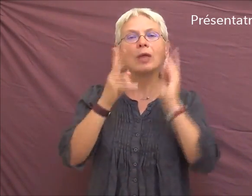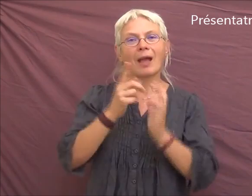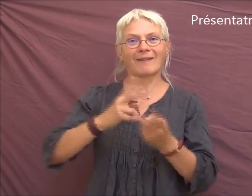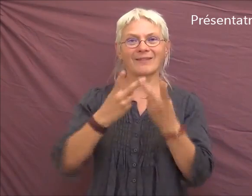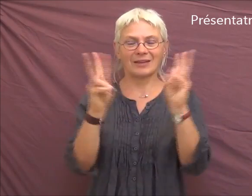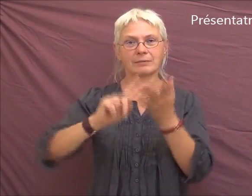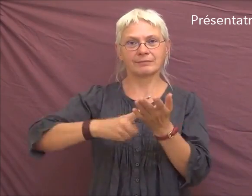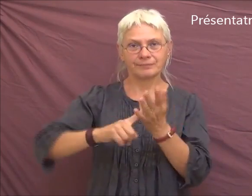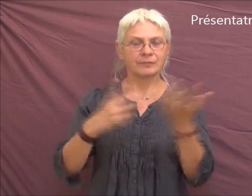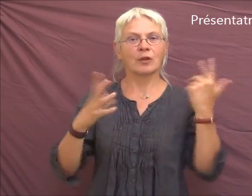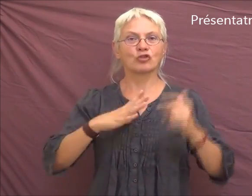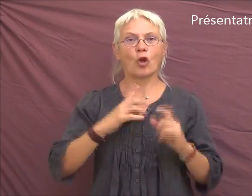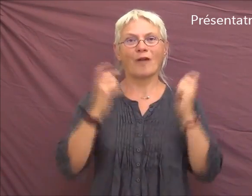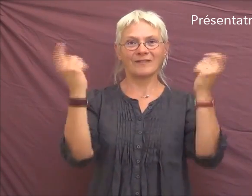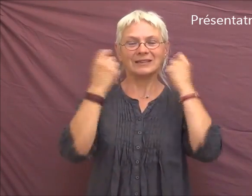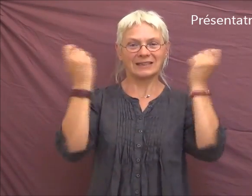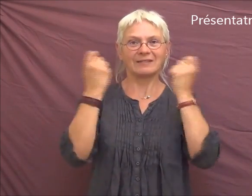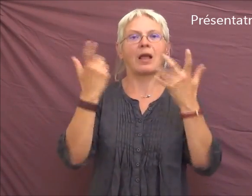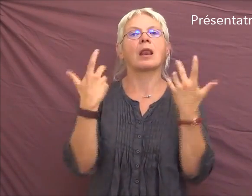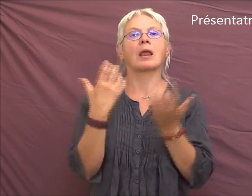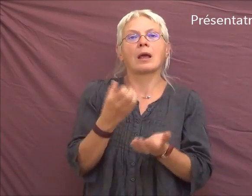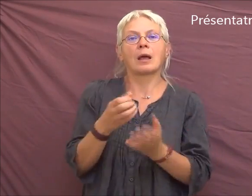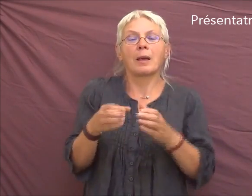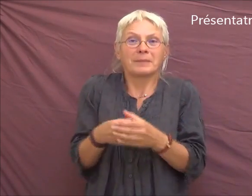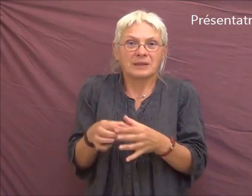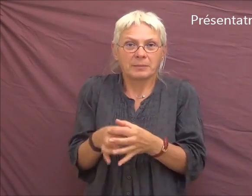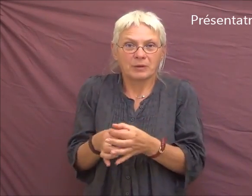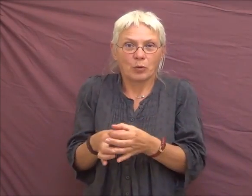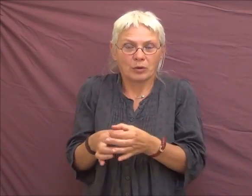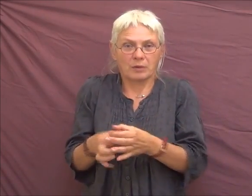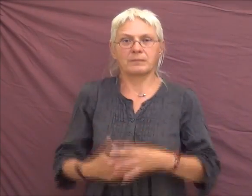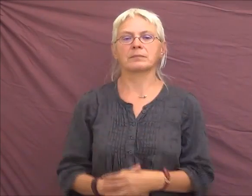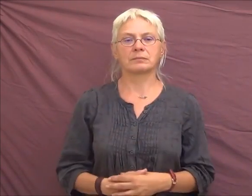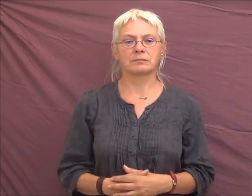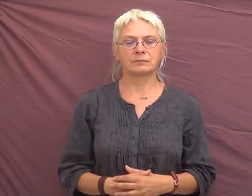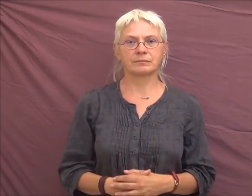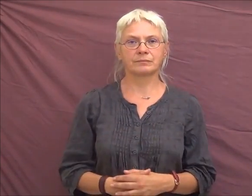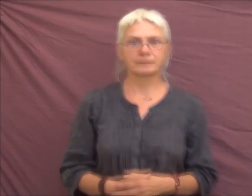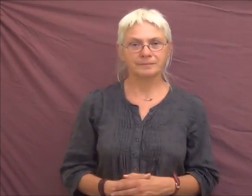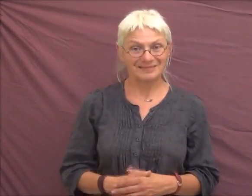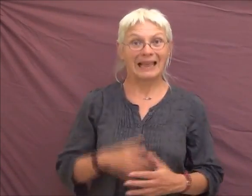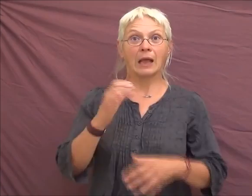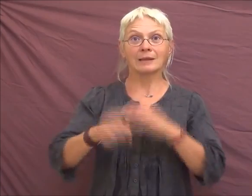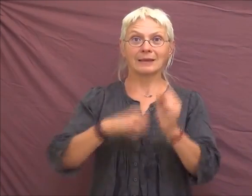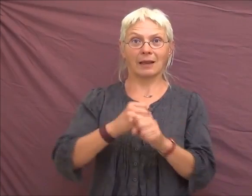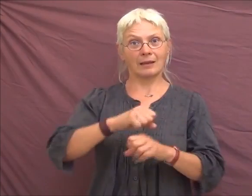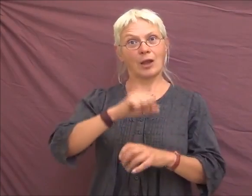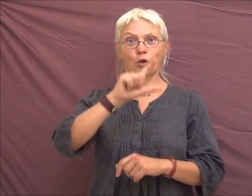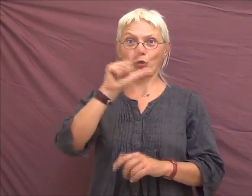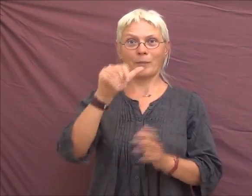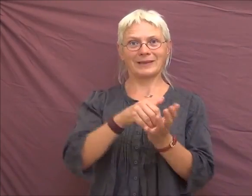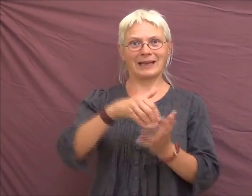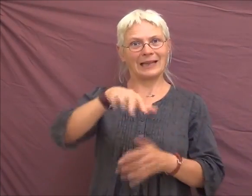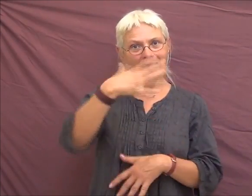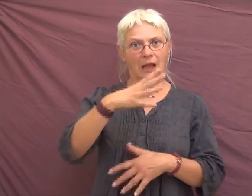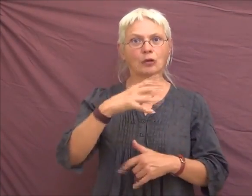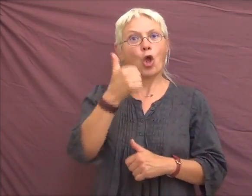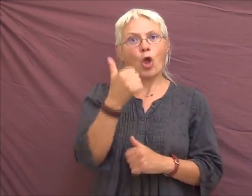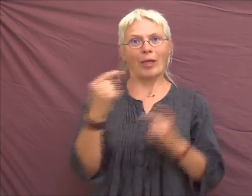Tous les ans, à la fin du mois d'août, se tient à Douarnenez en Bretagne un festival de films des minorités. Cette année, en 2015, un débat a